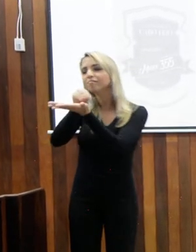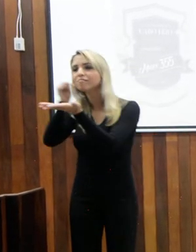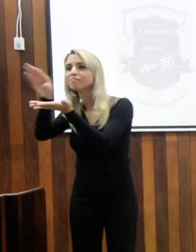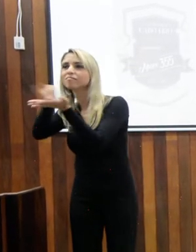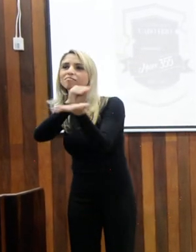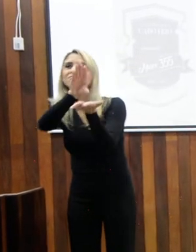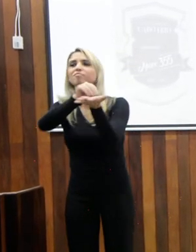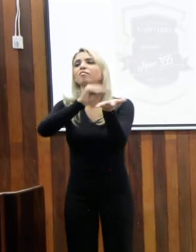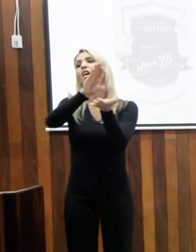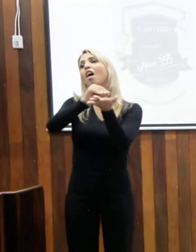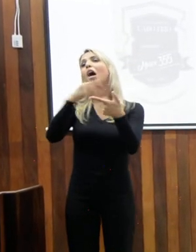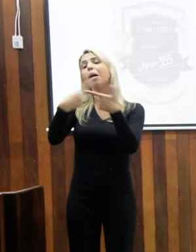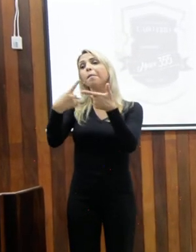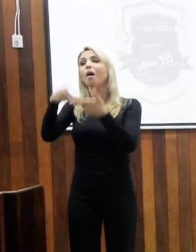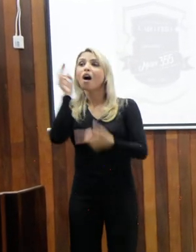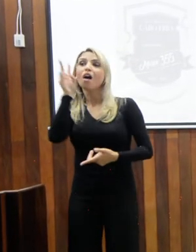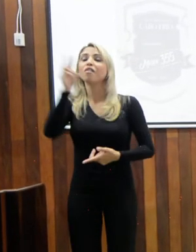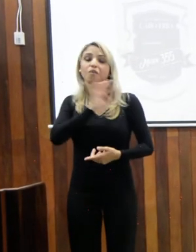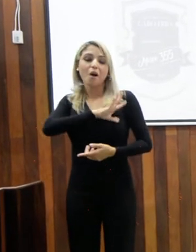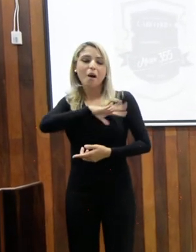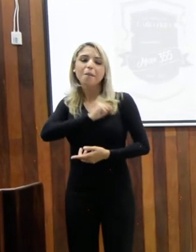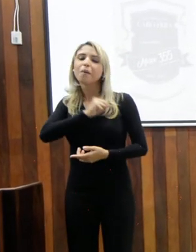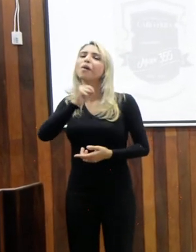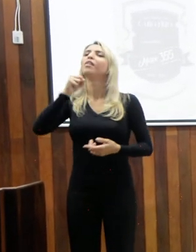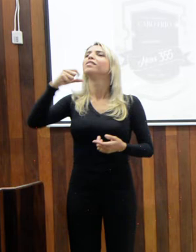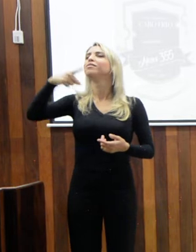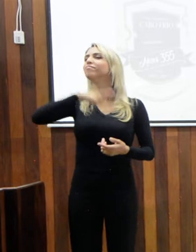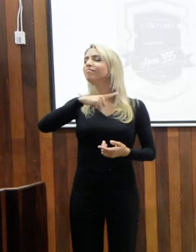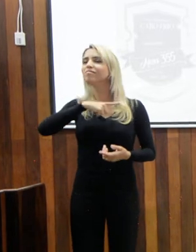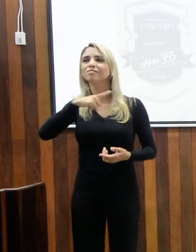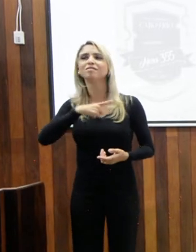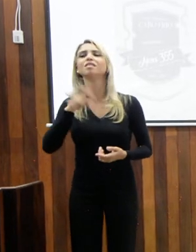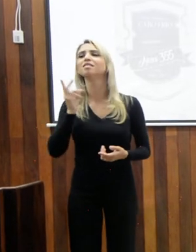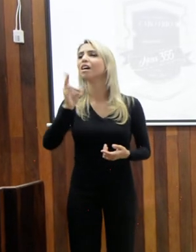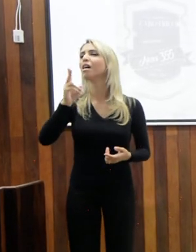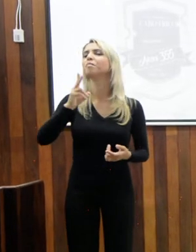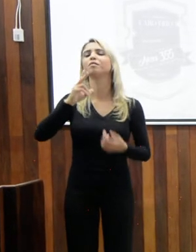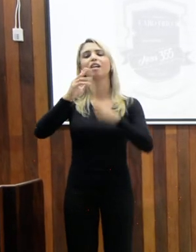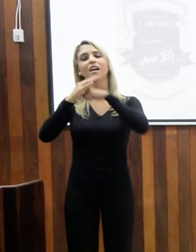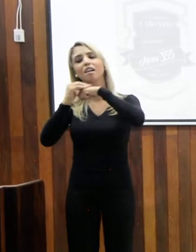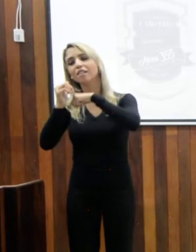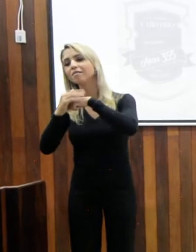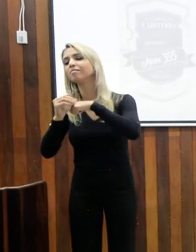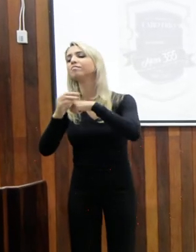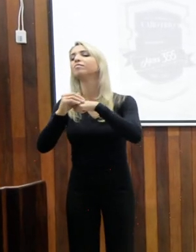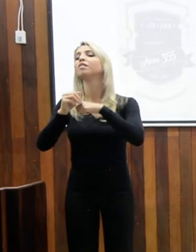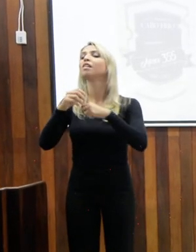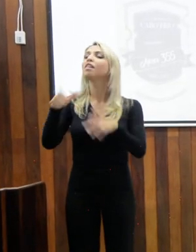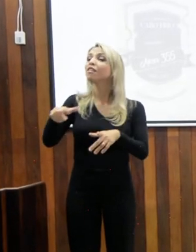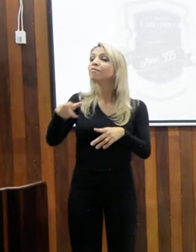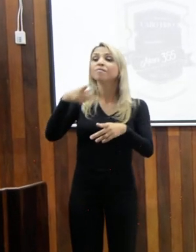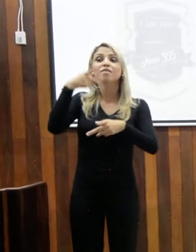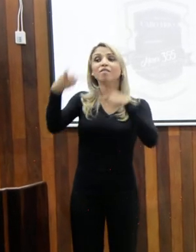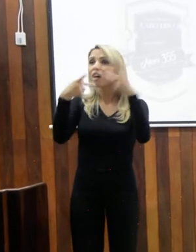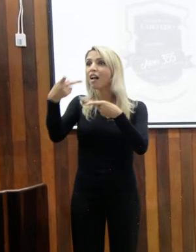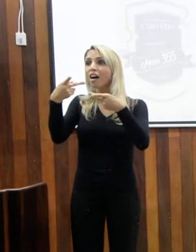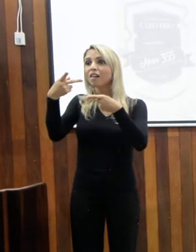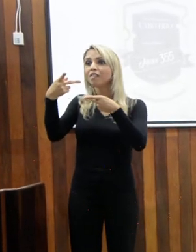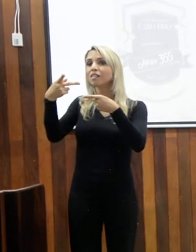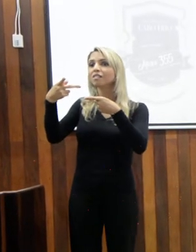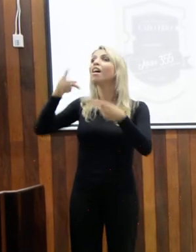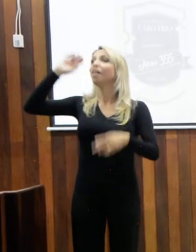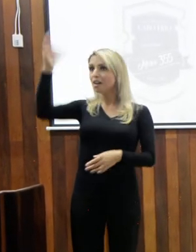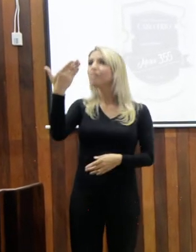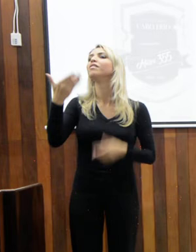mim. Aquele amor que eu vi ele olhando as pessoas e falava, gente, vamos resolver. E quando ele chegava no